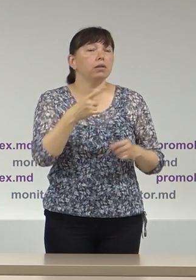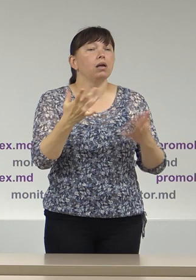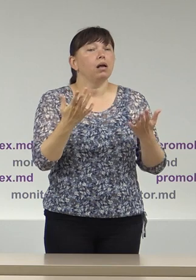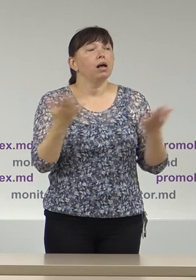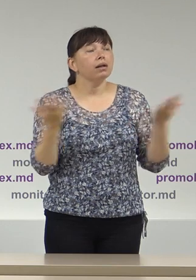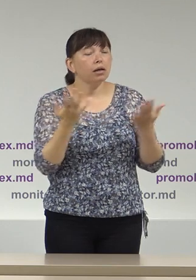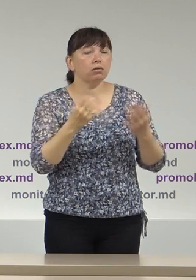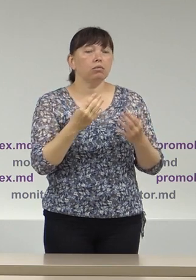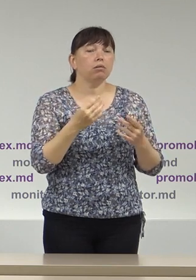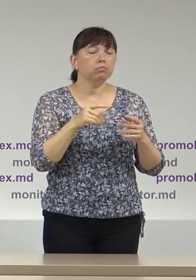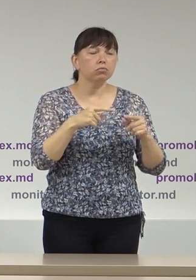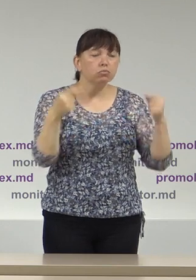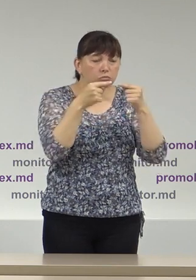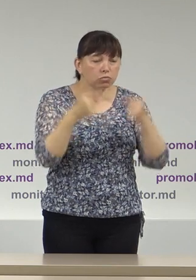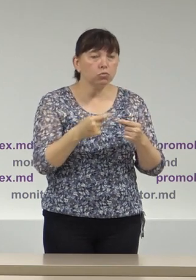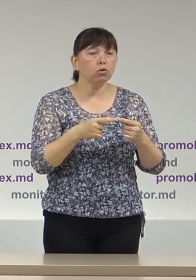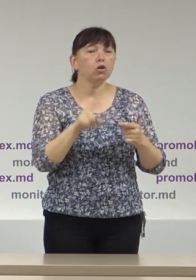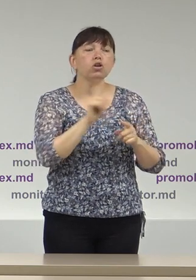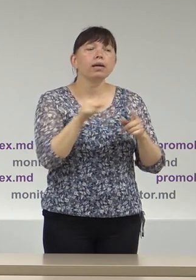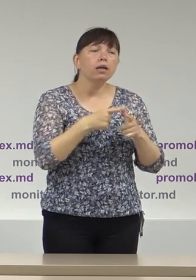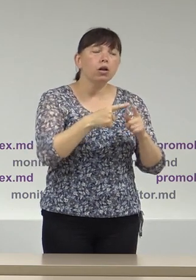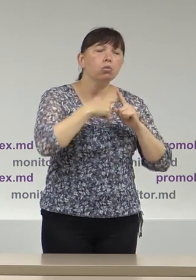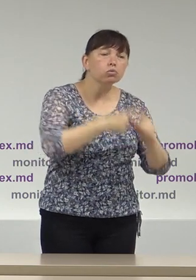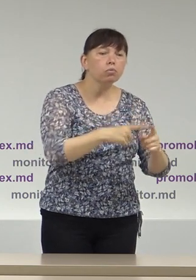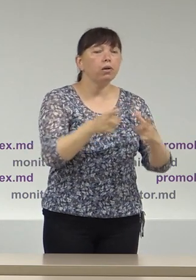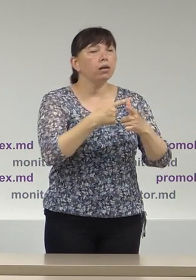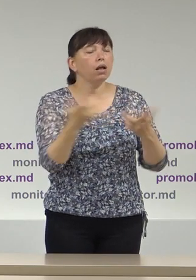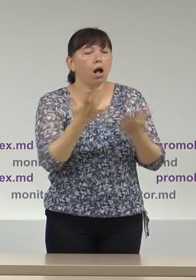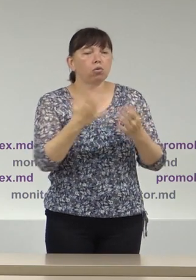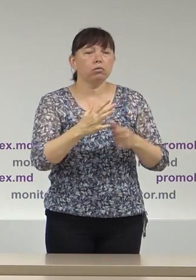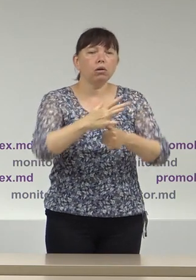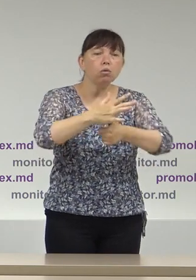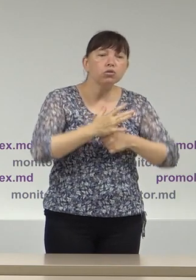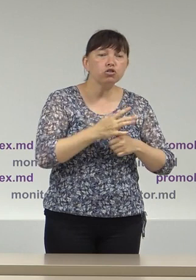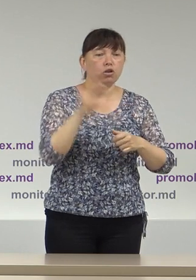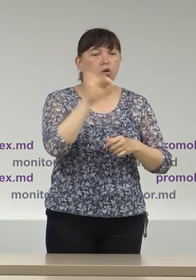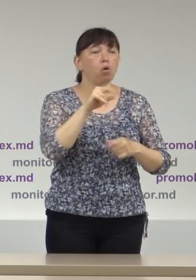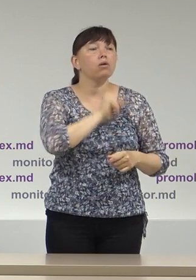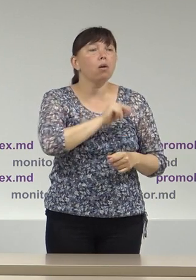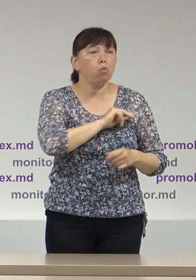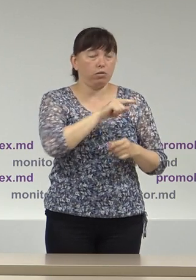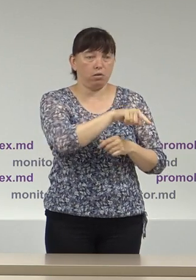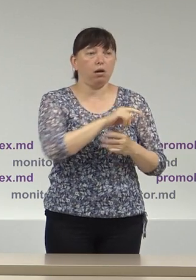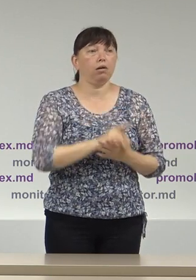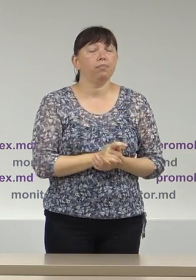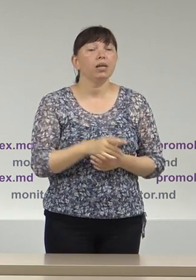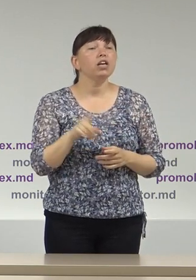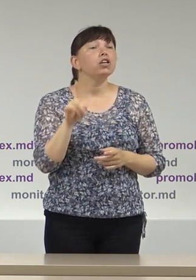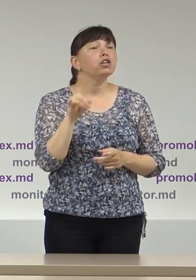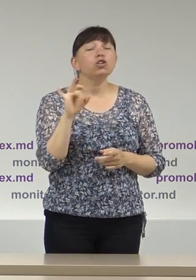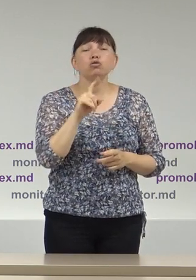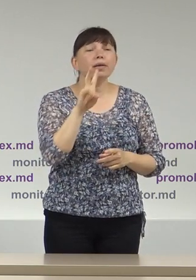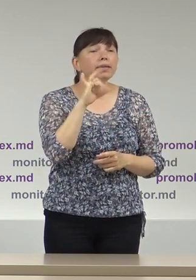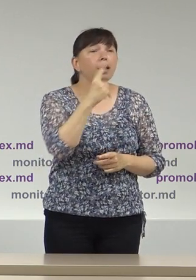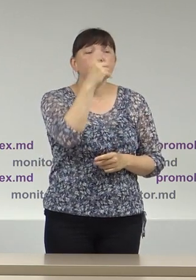instrucțiuni clare privind netolerarea oricărei forme de presiune asupra funcționarilor publici și că niciun funcționar